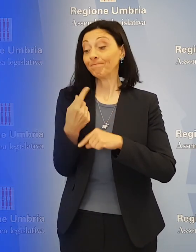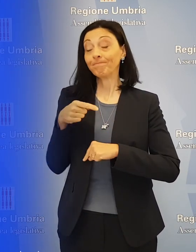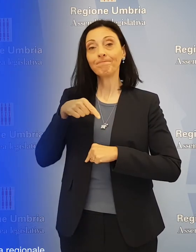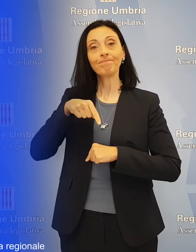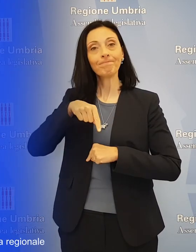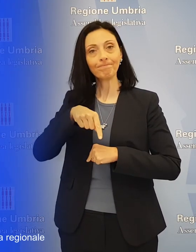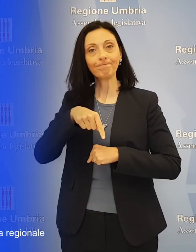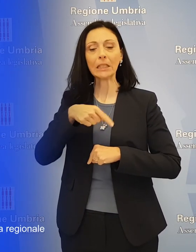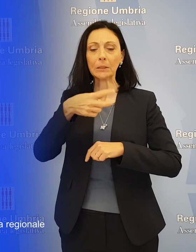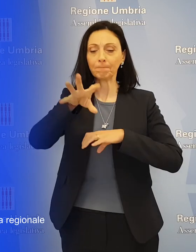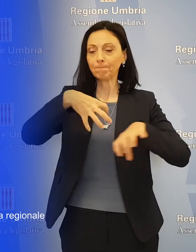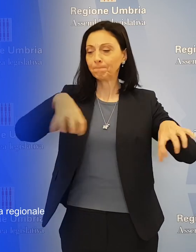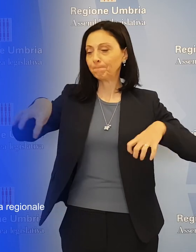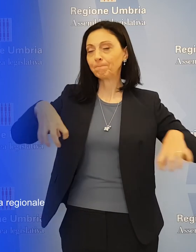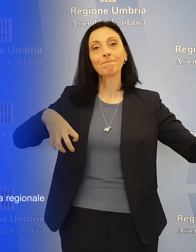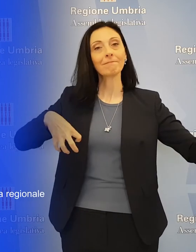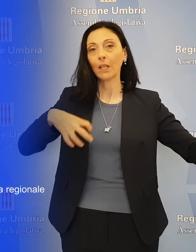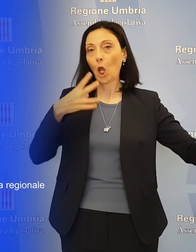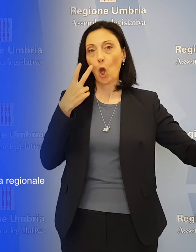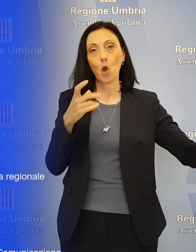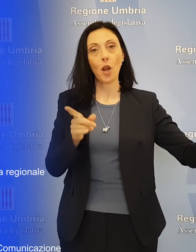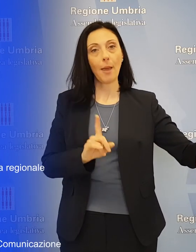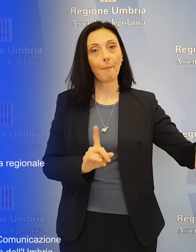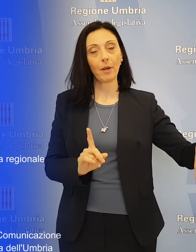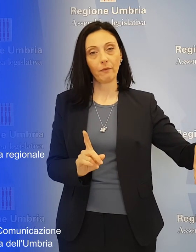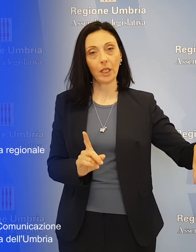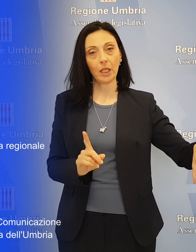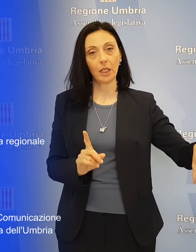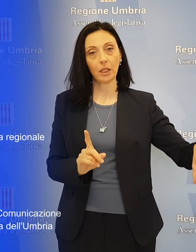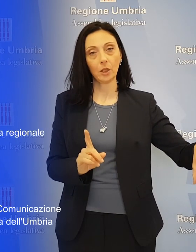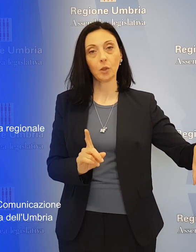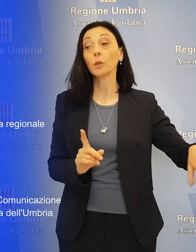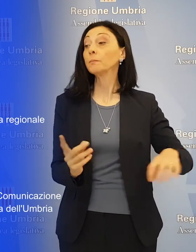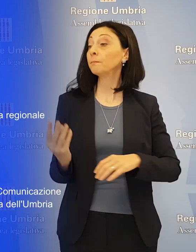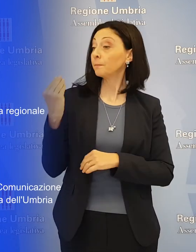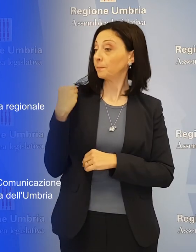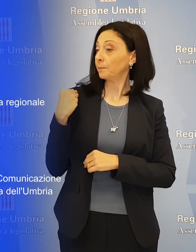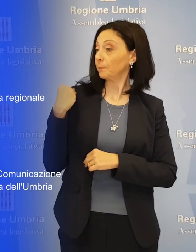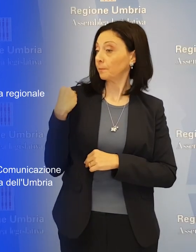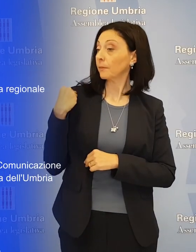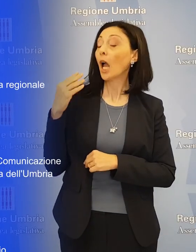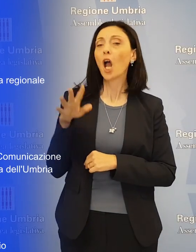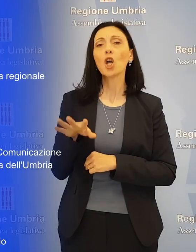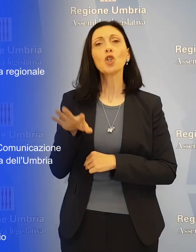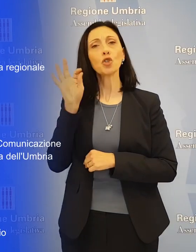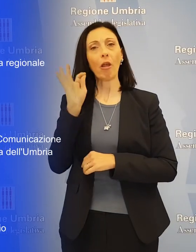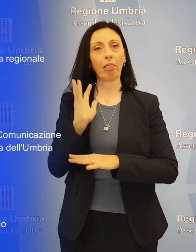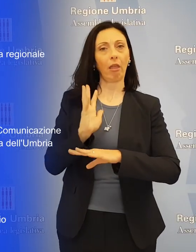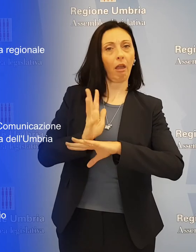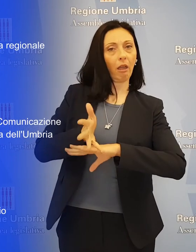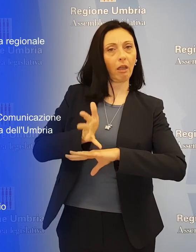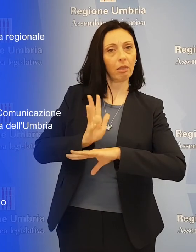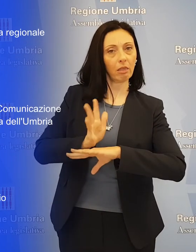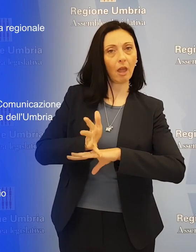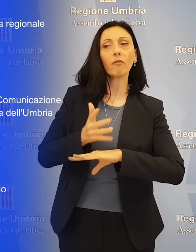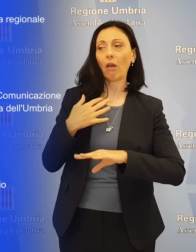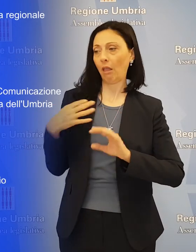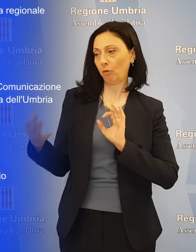ripartizioni di allocazione territoriale. L'invito dell'interrogante affinché le scelte e le linee di intervento possano essere